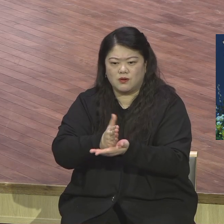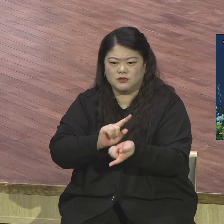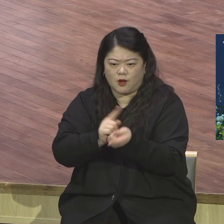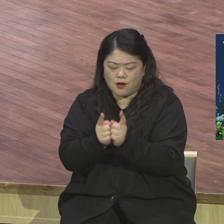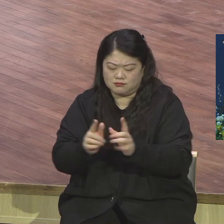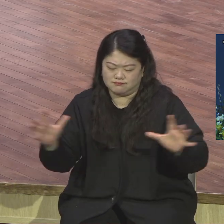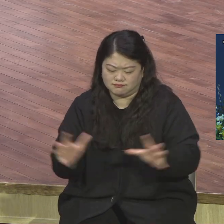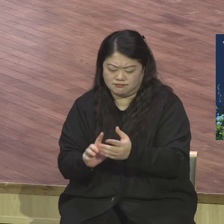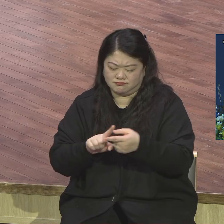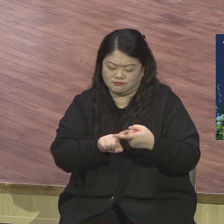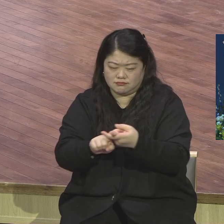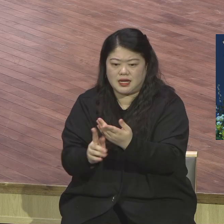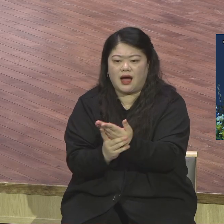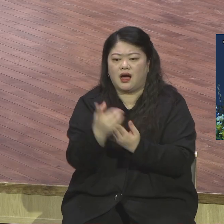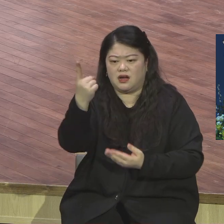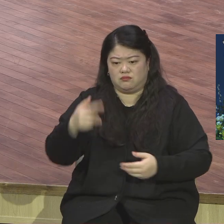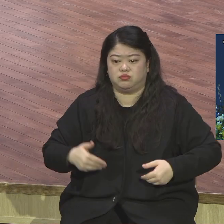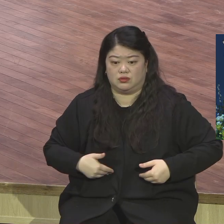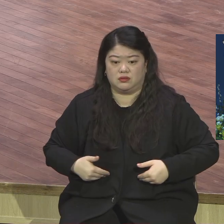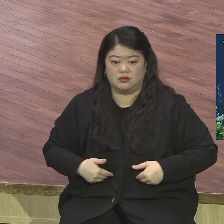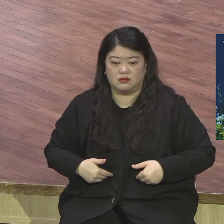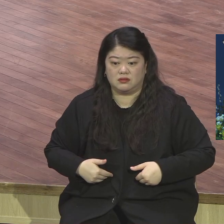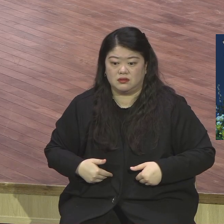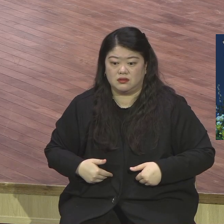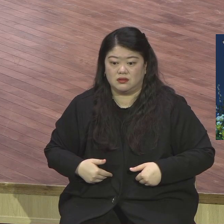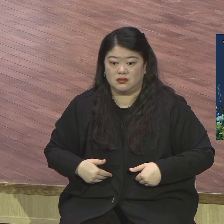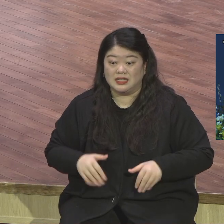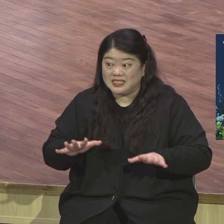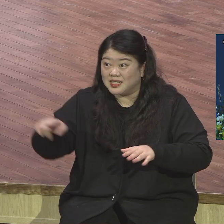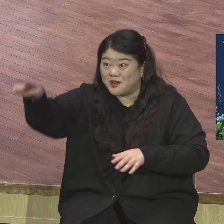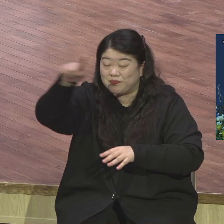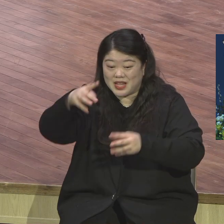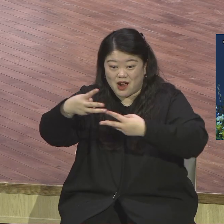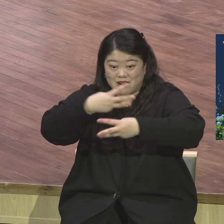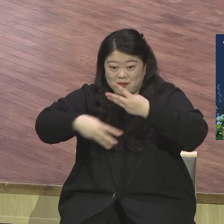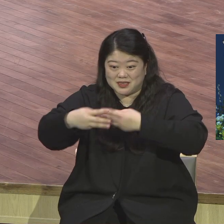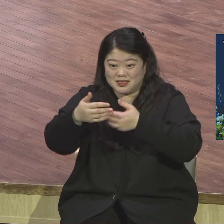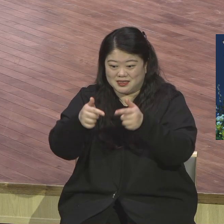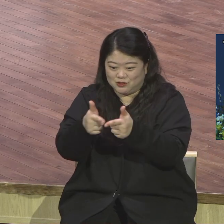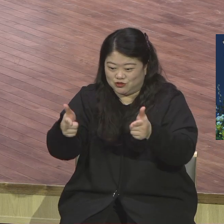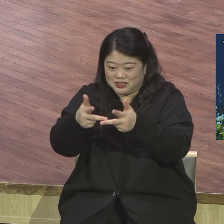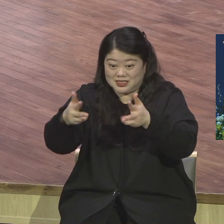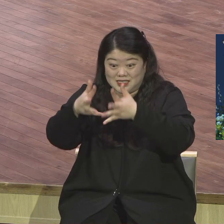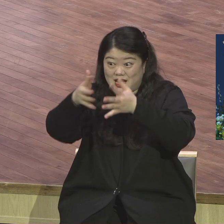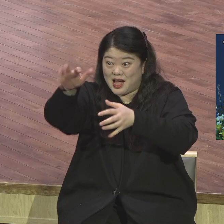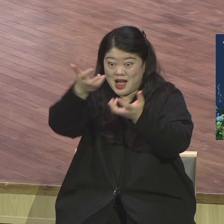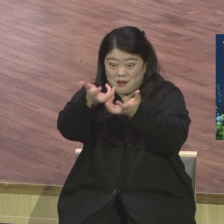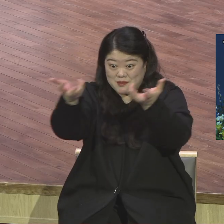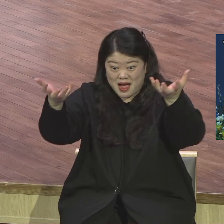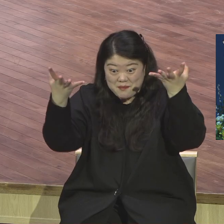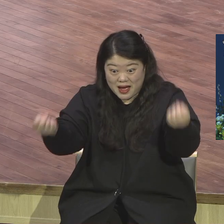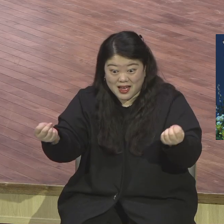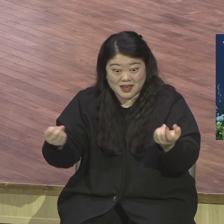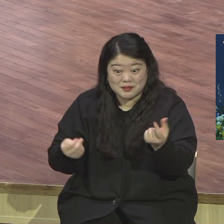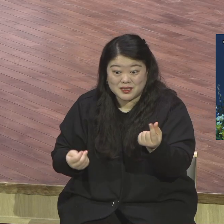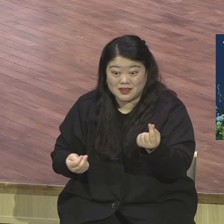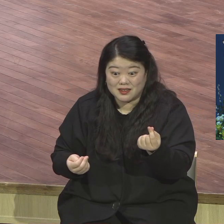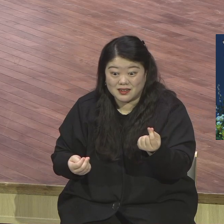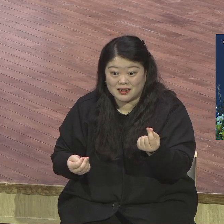후대들이 랩런트들이 많이 자랐어요 교회에 지금 랩런트들 없어요 우리